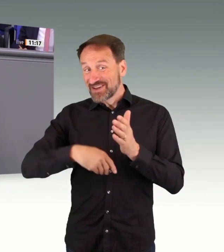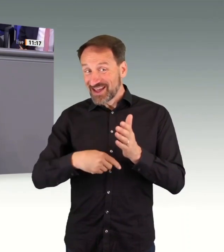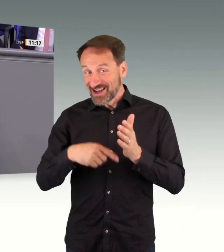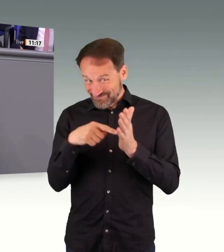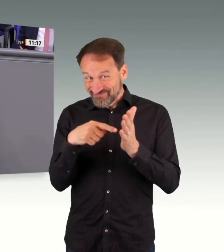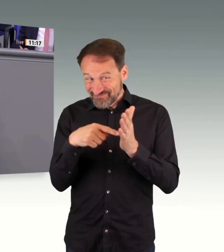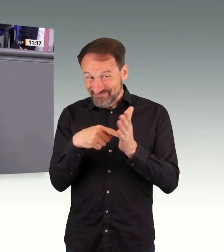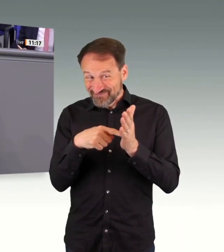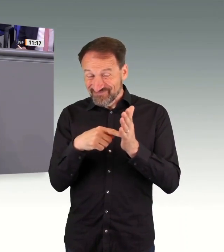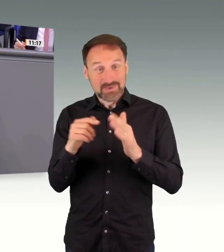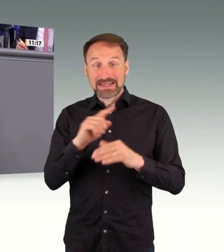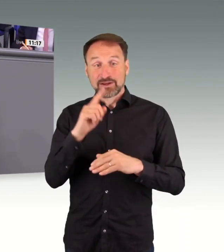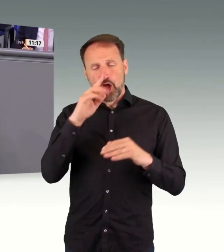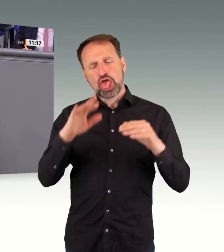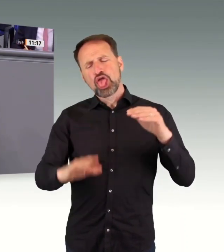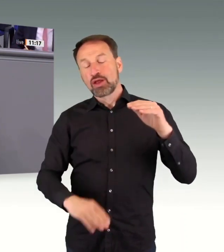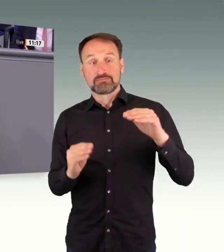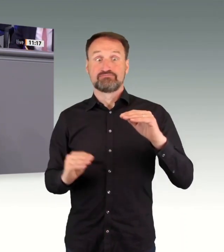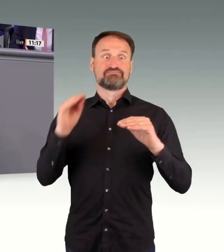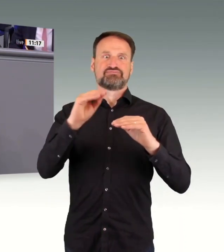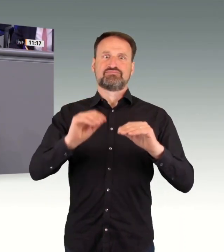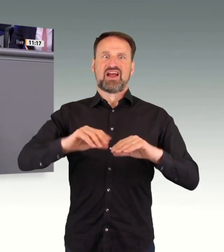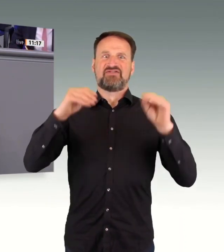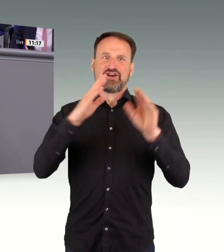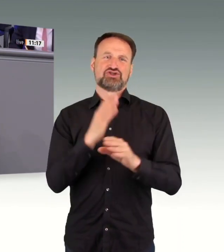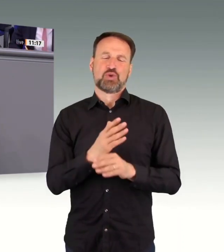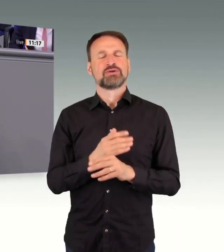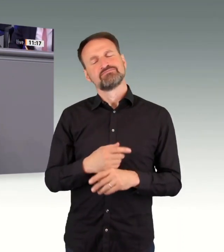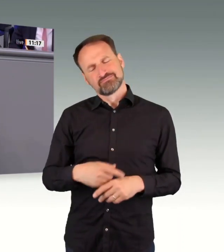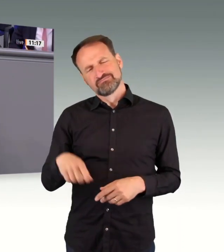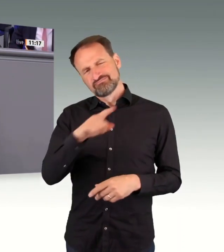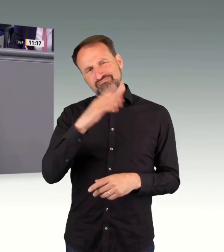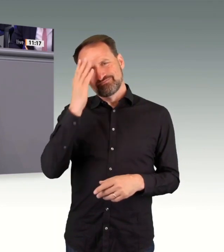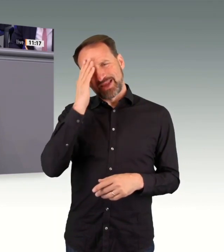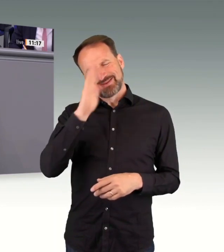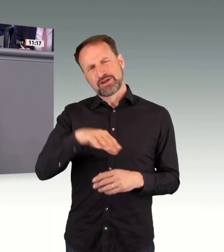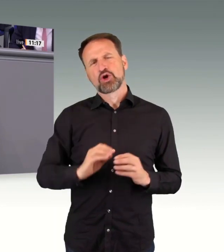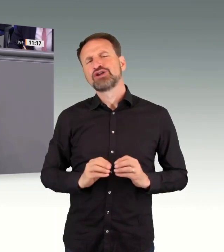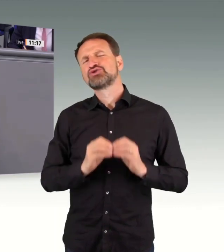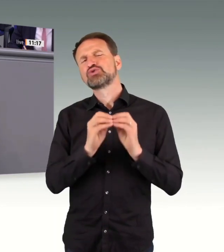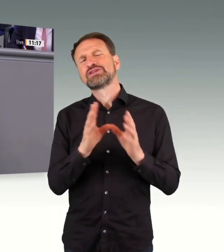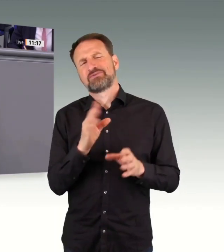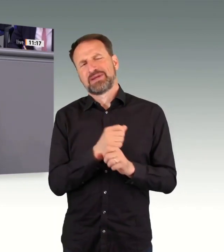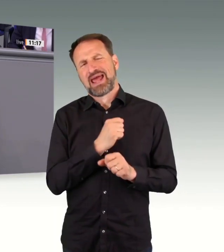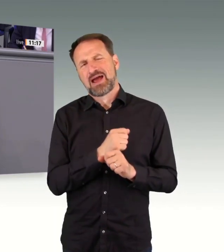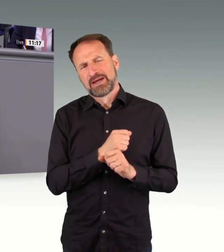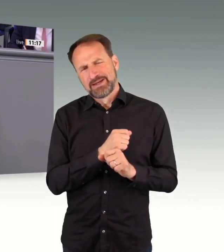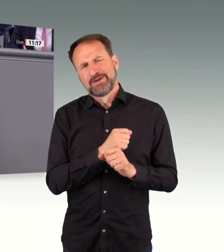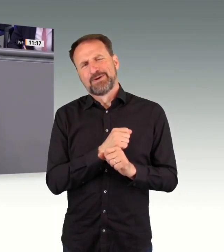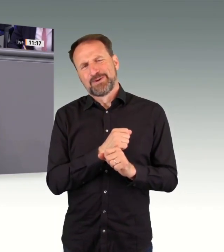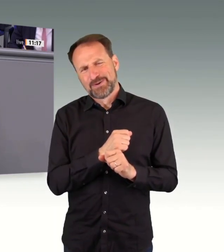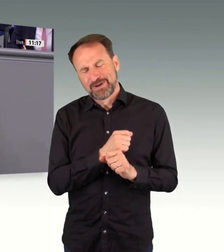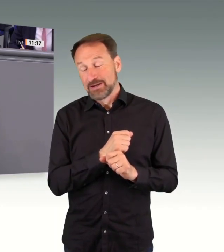Von daher immer gerne Ihre konstruktive Mitarbeit. Das kennen wir ja aus vielen Bereichen. Aber wir sind da offen. Bringen Sie Ihre